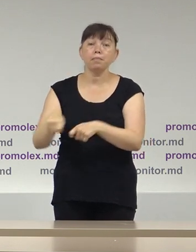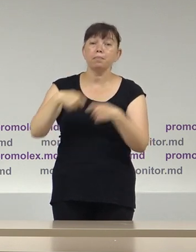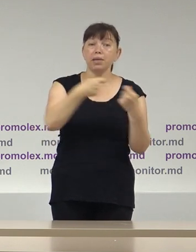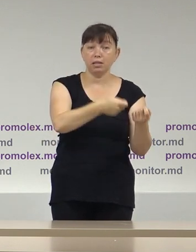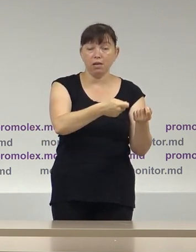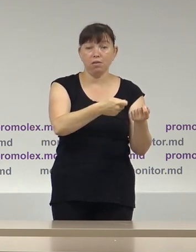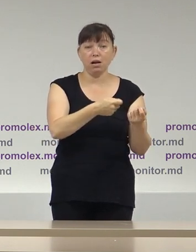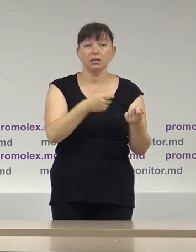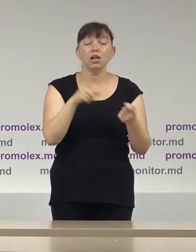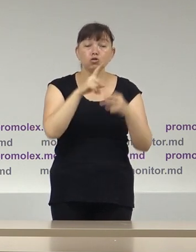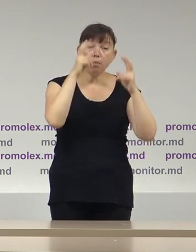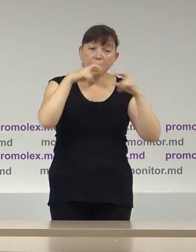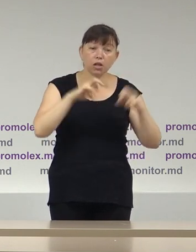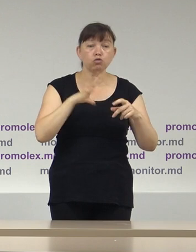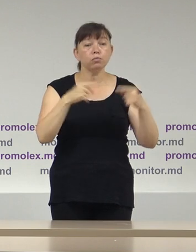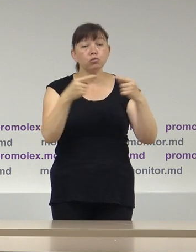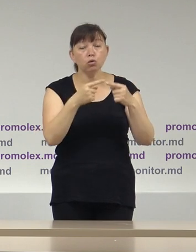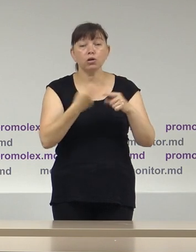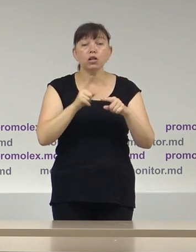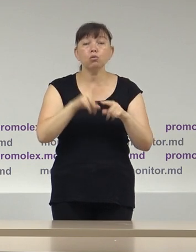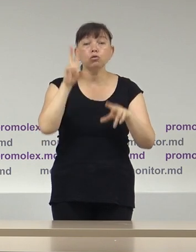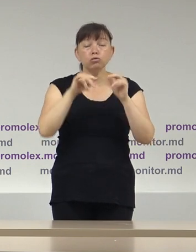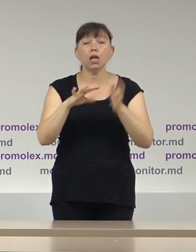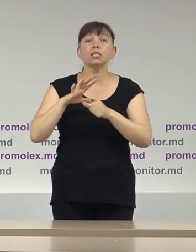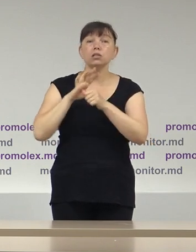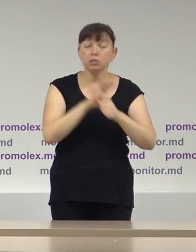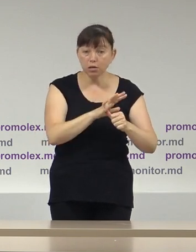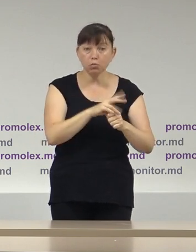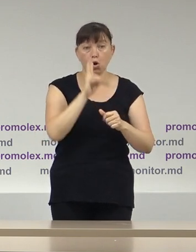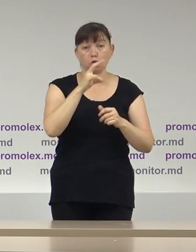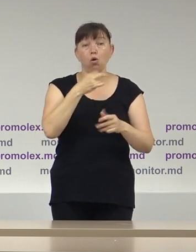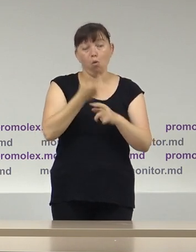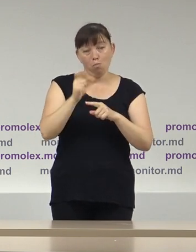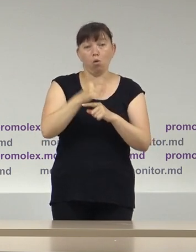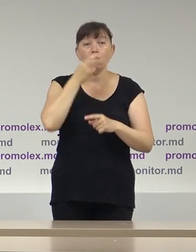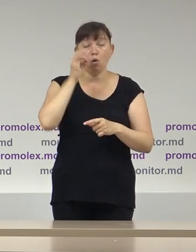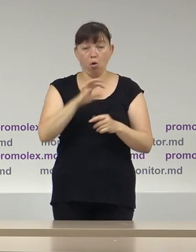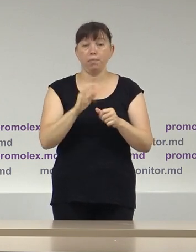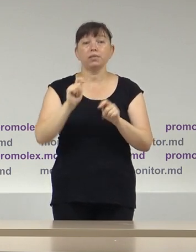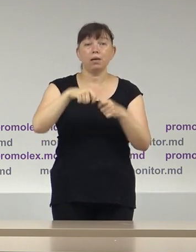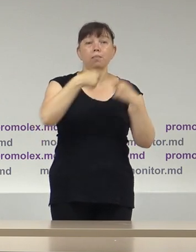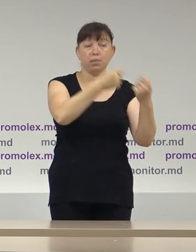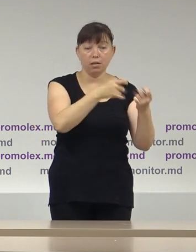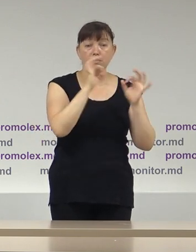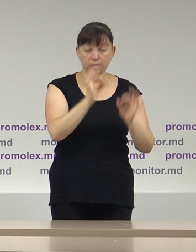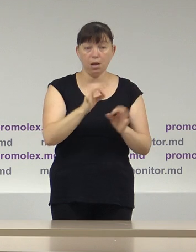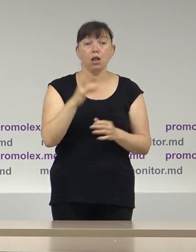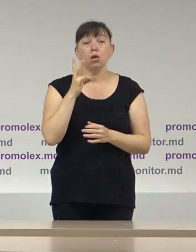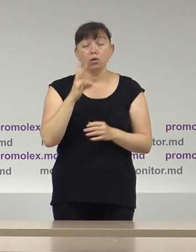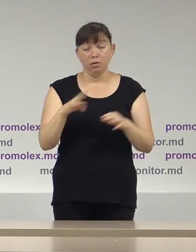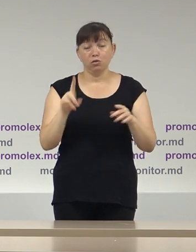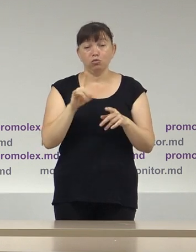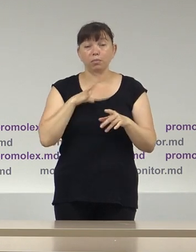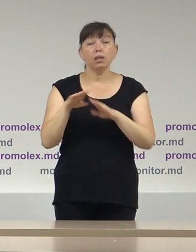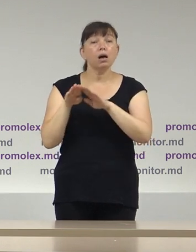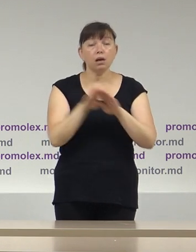pentru analiză a mesajelor pretinse discriminatorii în adresa Consiliului pentru previnirea și eliminarea discriminării și egalității